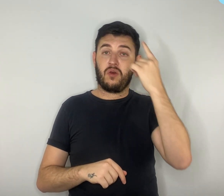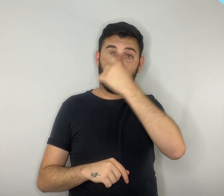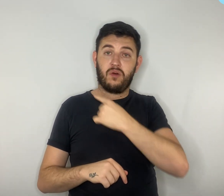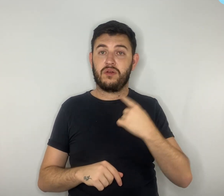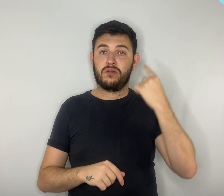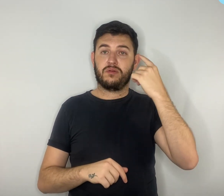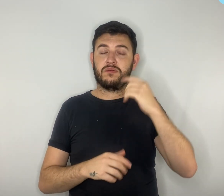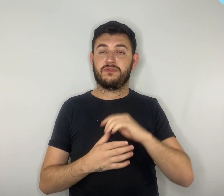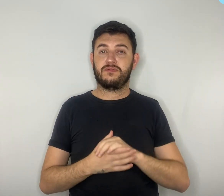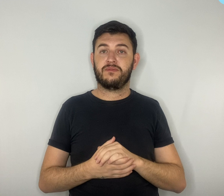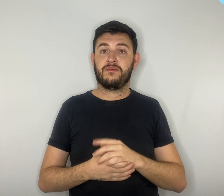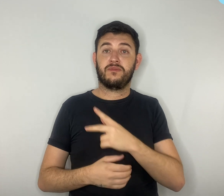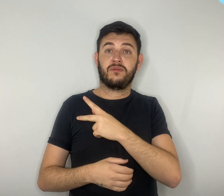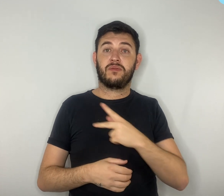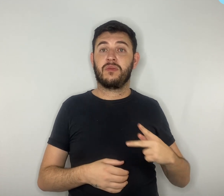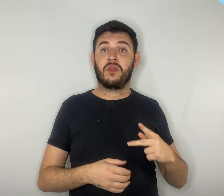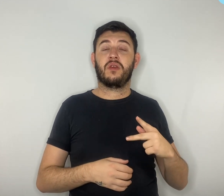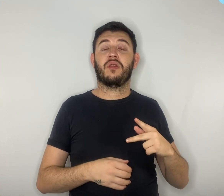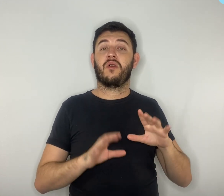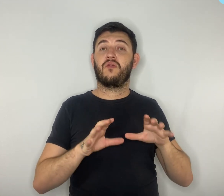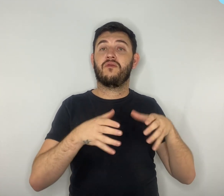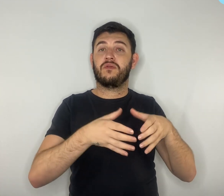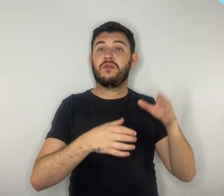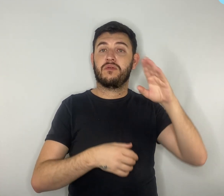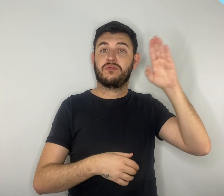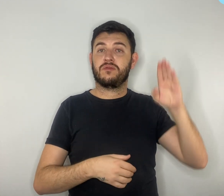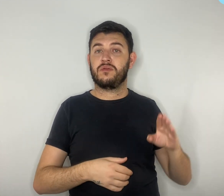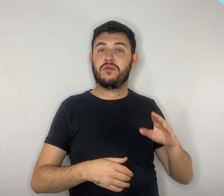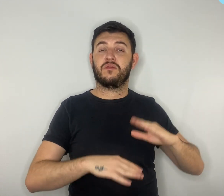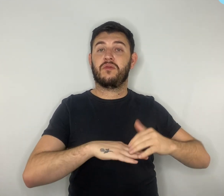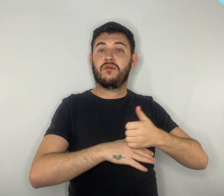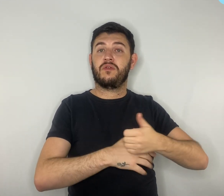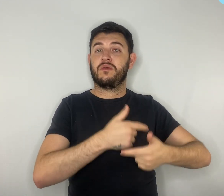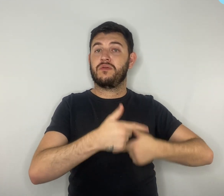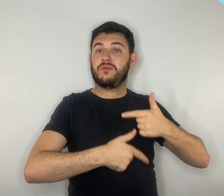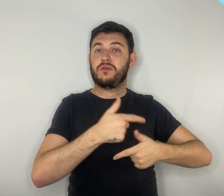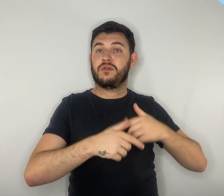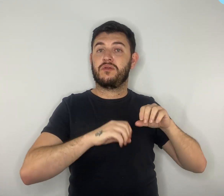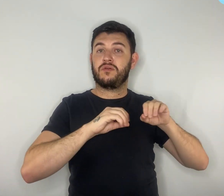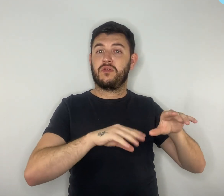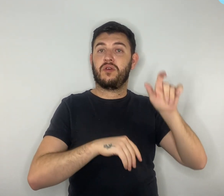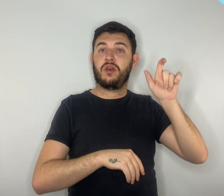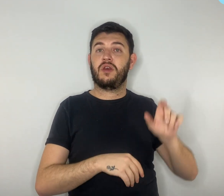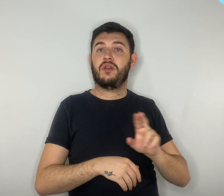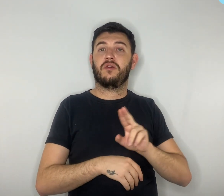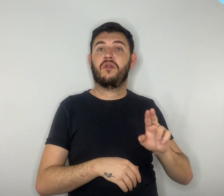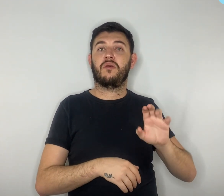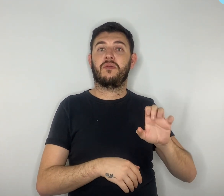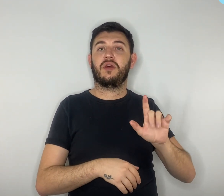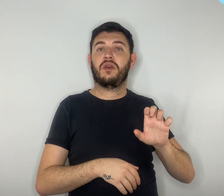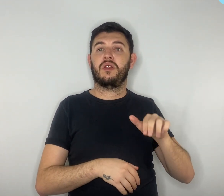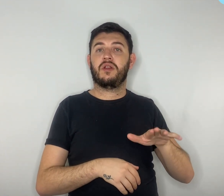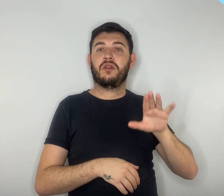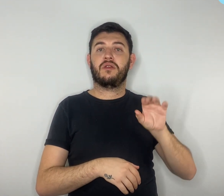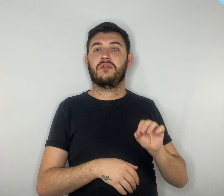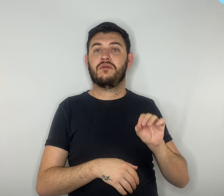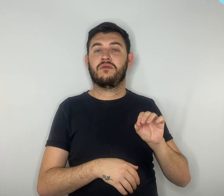Confederação Nacional dos Trabalhadores em Educação, Heleno Araújo, a luta pela educação